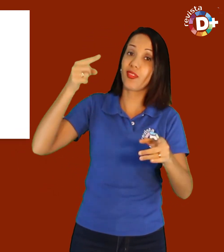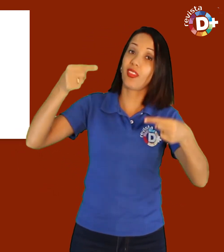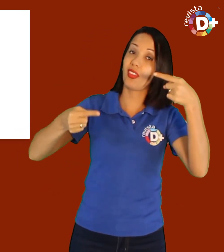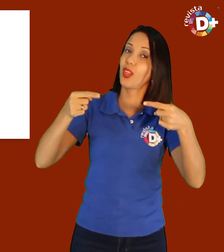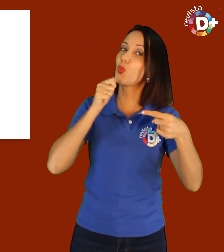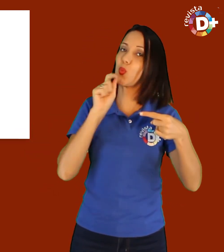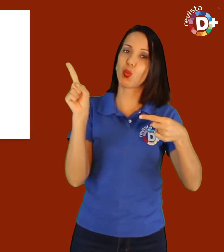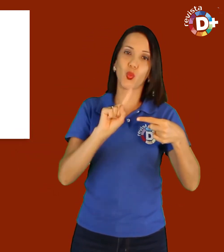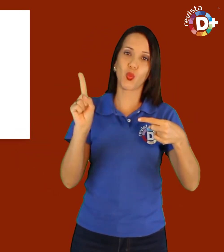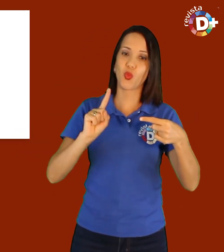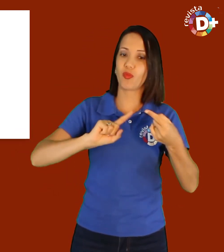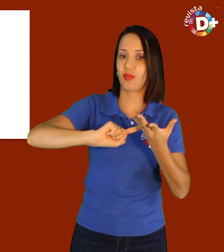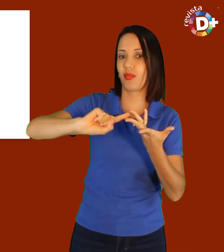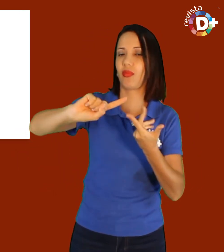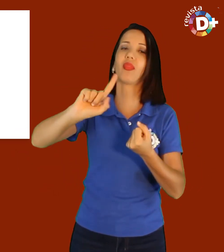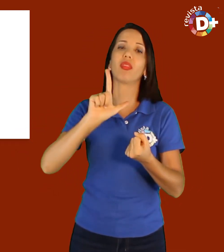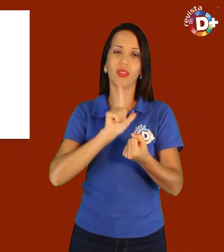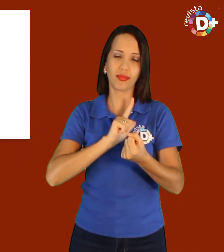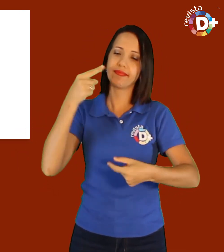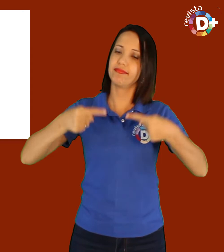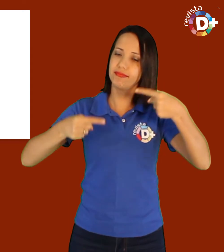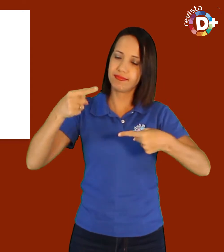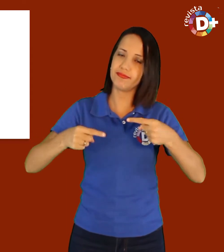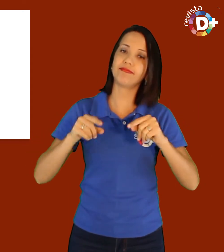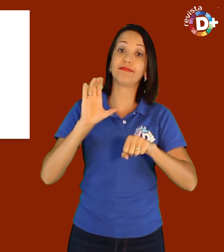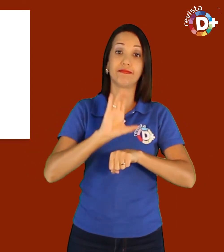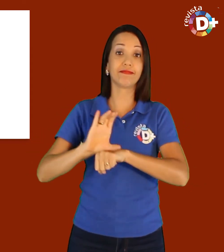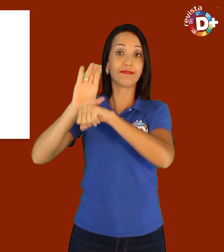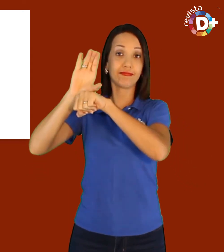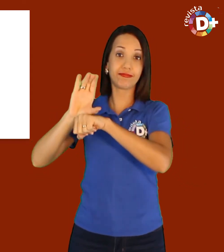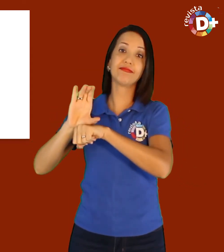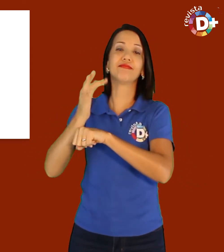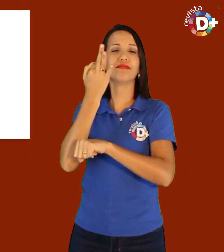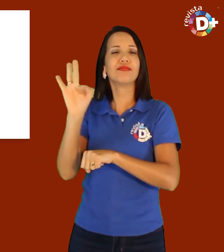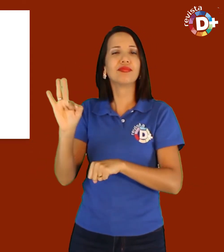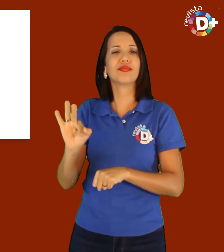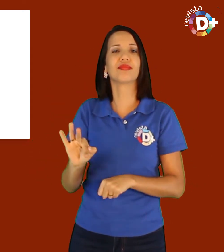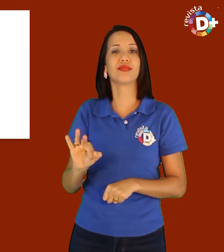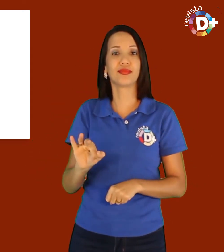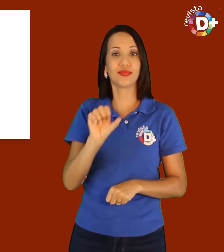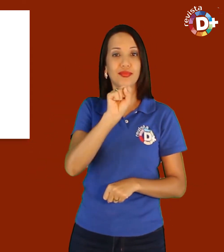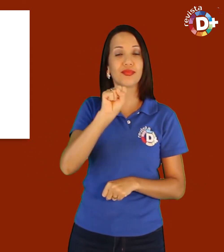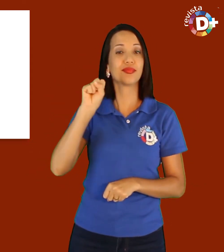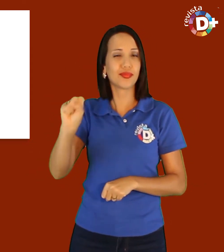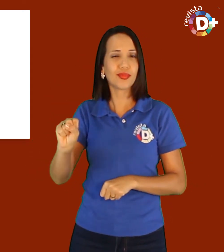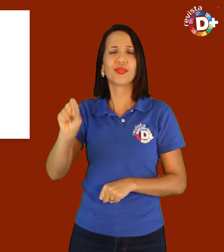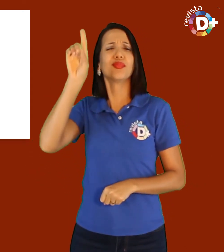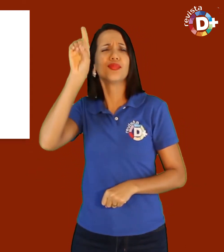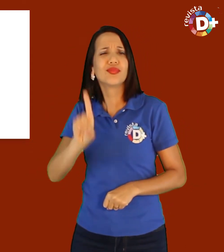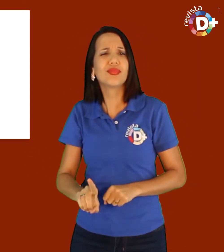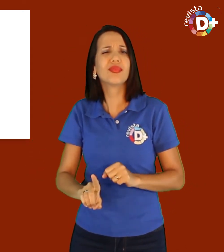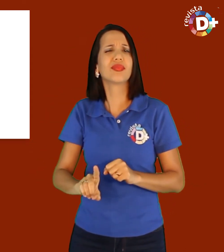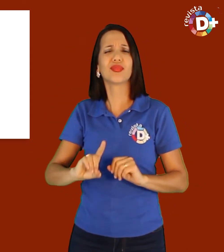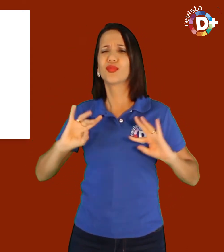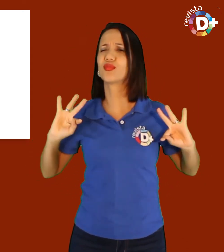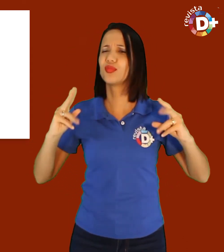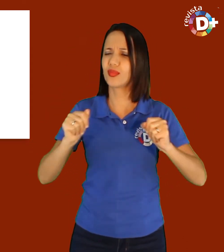não é o único quesito a ser debatido. O estudo, segundo a Constituição Federal, de 88, é um direito de todas as